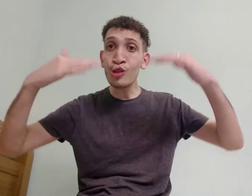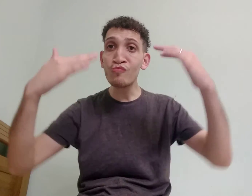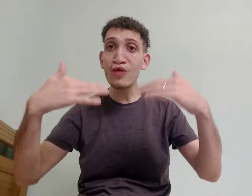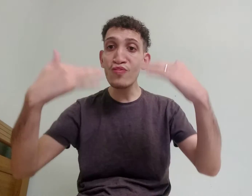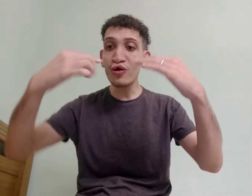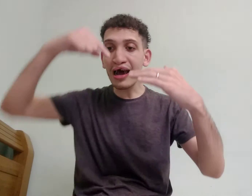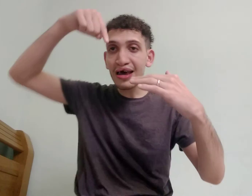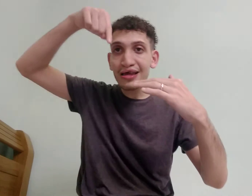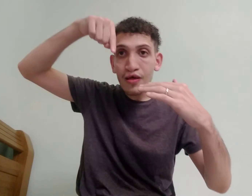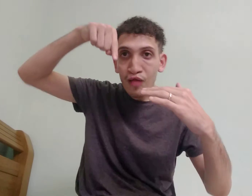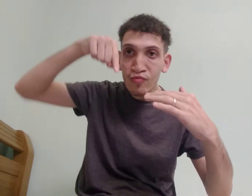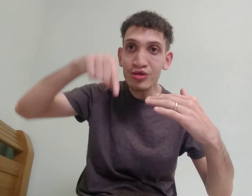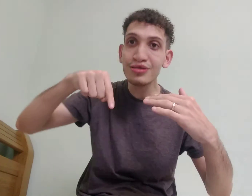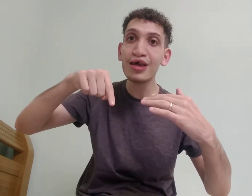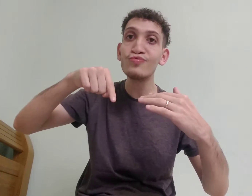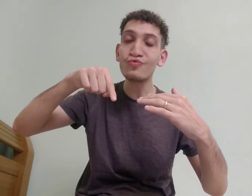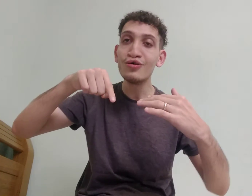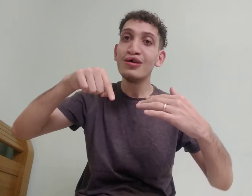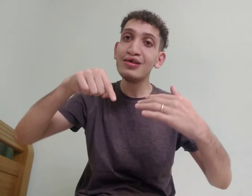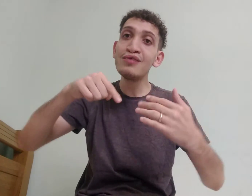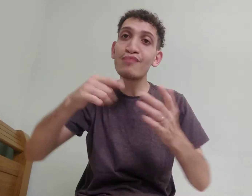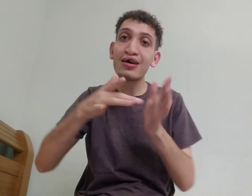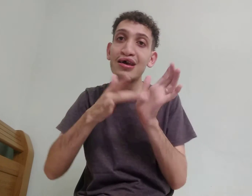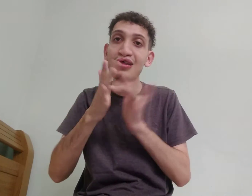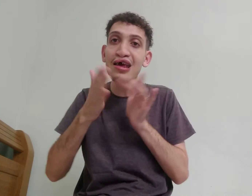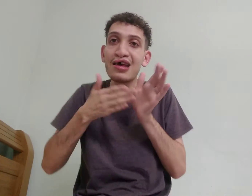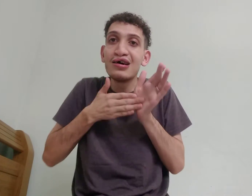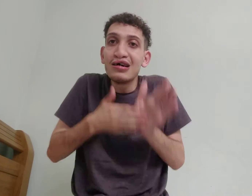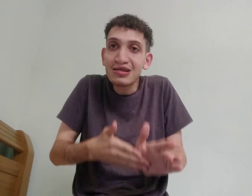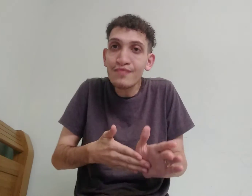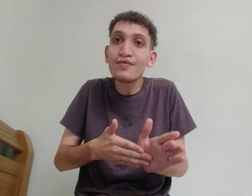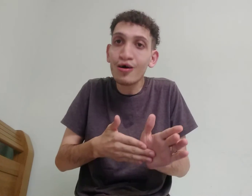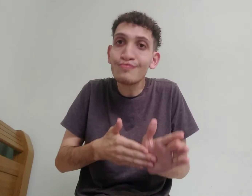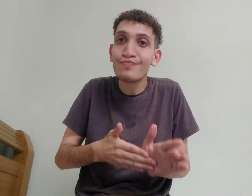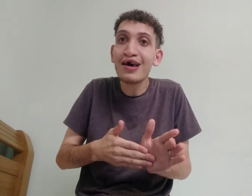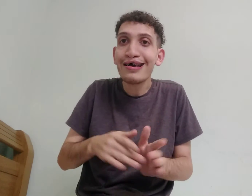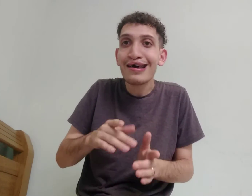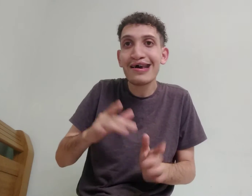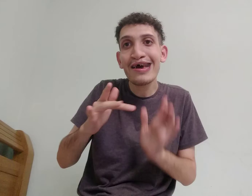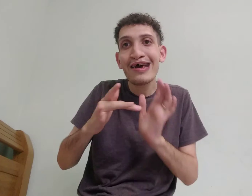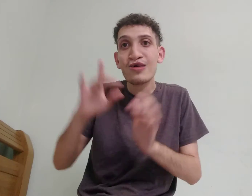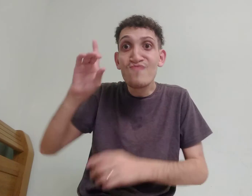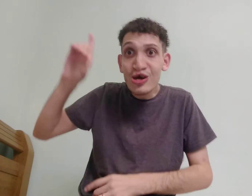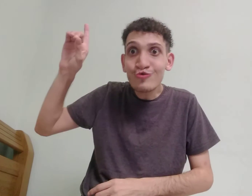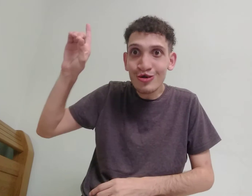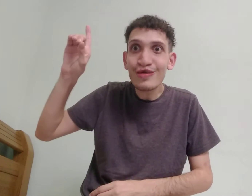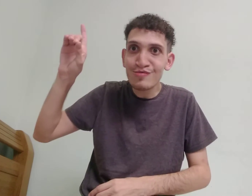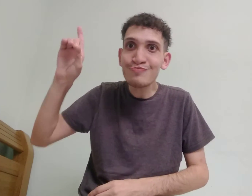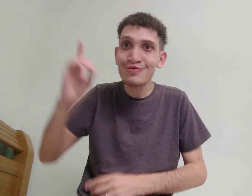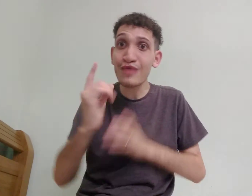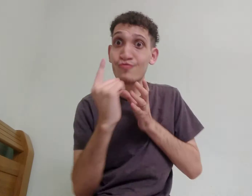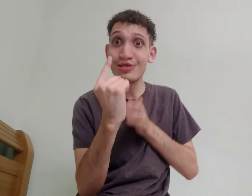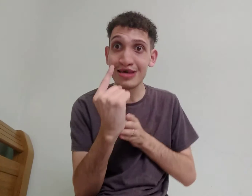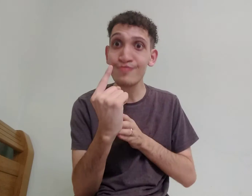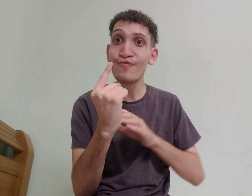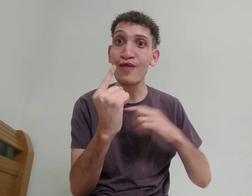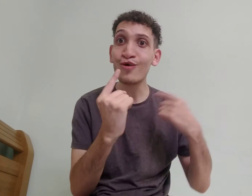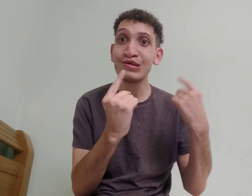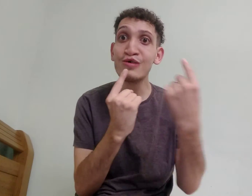adorar quem está no santo, e para quem é cristão, né, é Deus, não é mesmo? Que está no centro das nossas vidas,